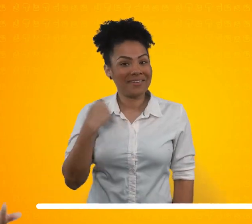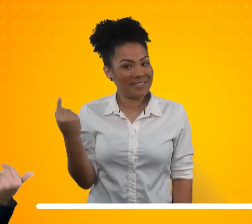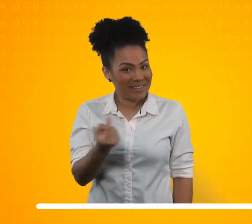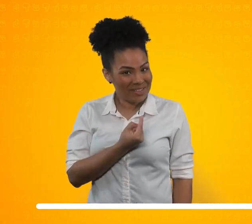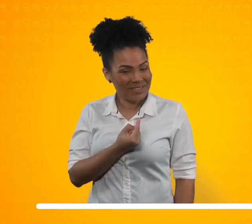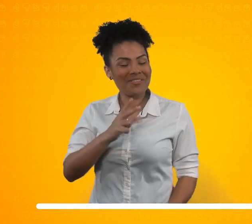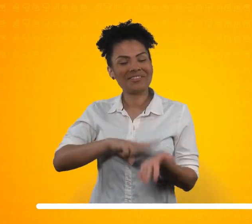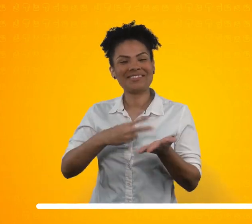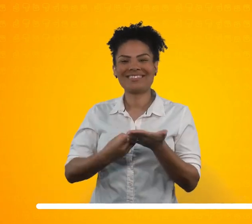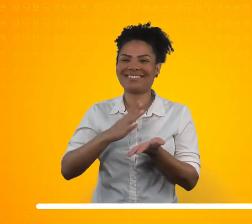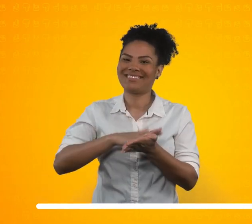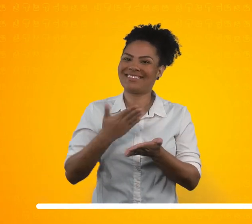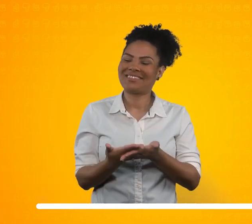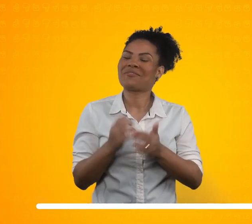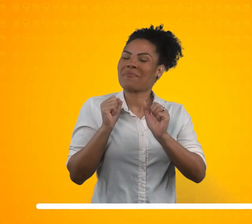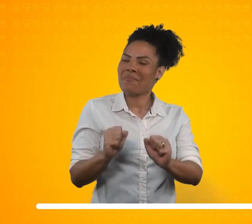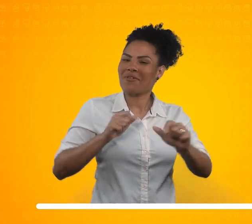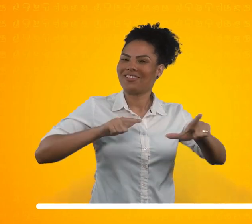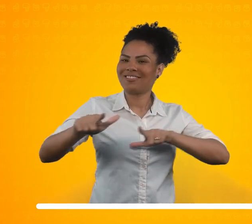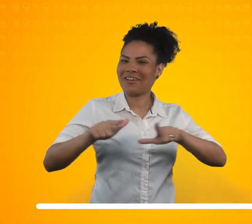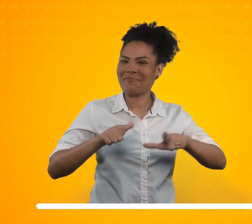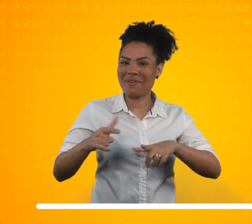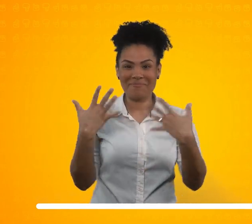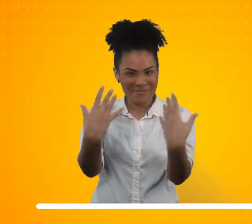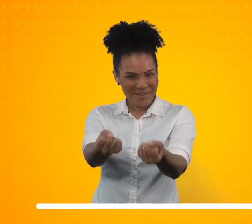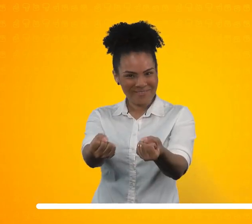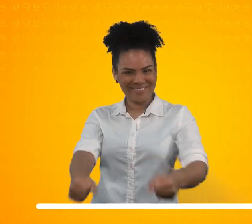que nós, Tiospe, podemos atuar. Vamos lá?